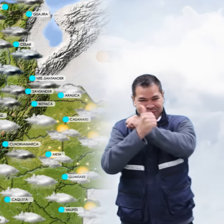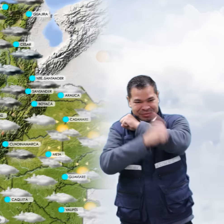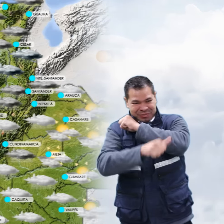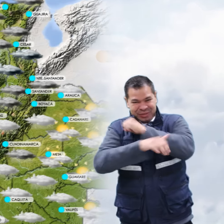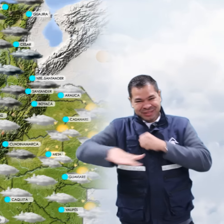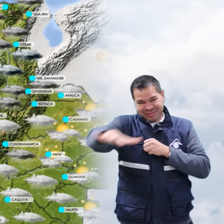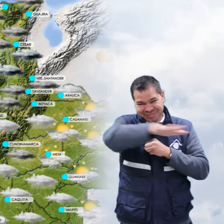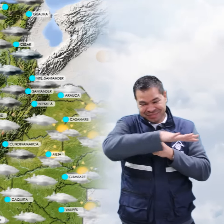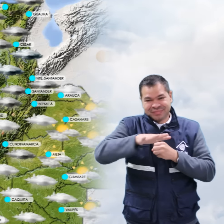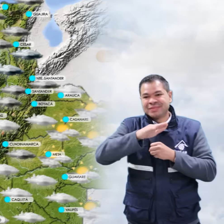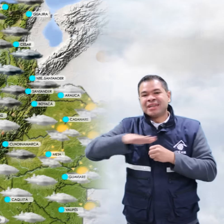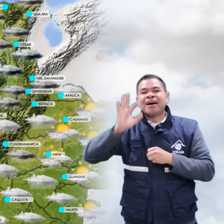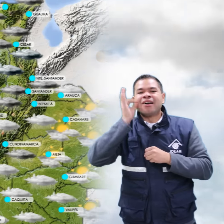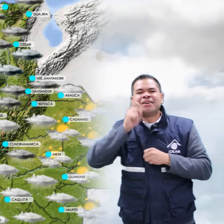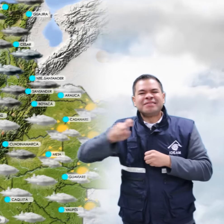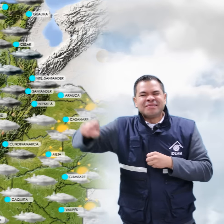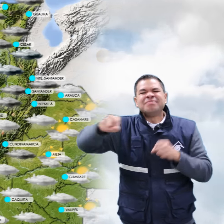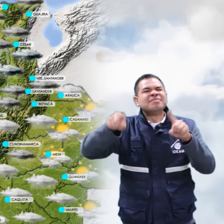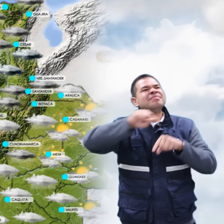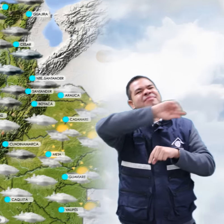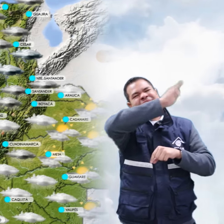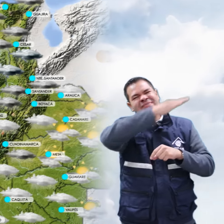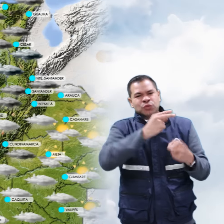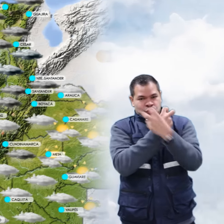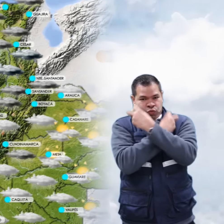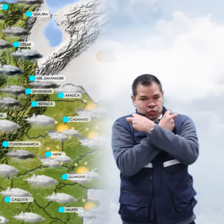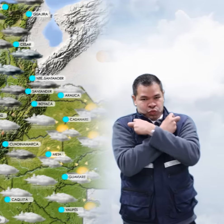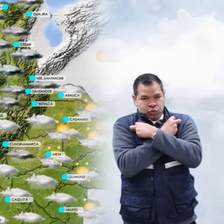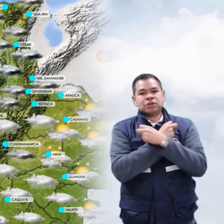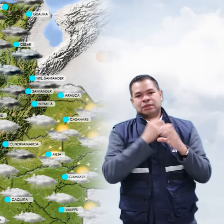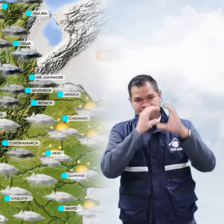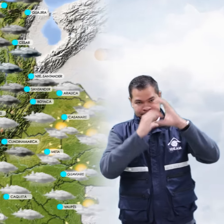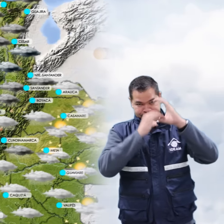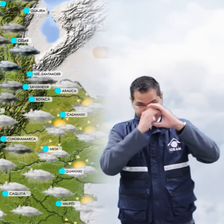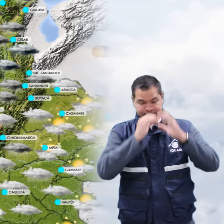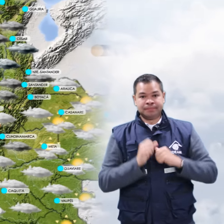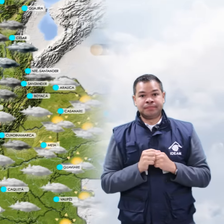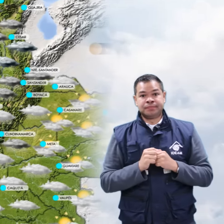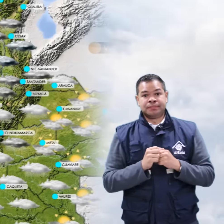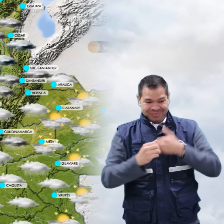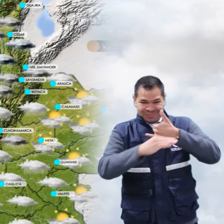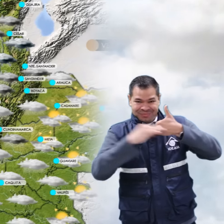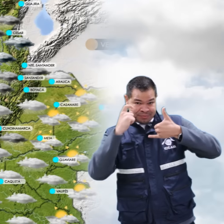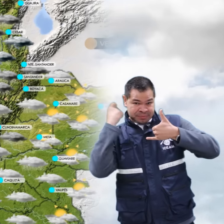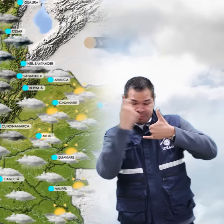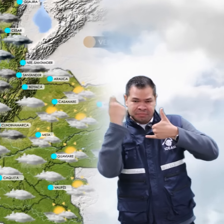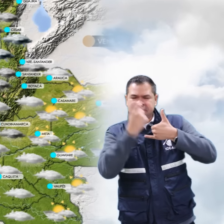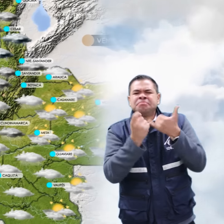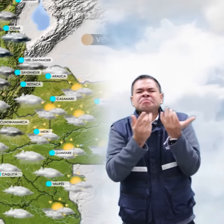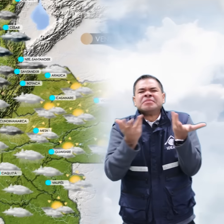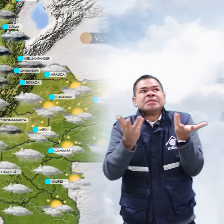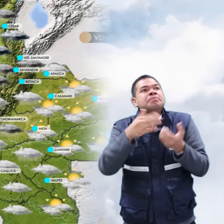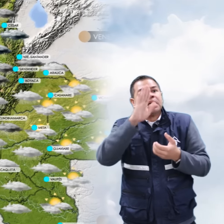eje cafetero y zonas de montaña de Huila y Cauca. En la región Orinoquía, predominio de